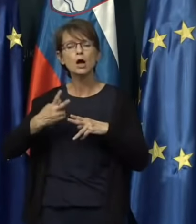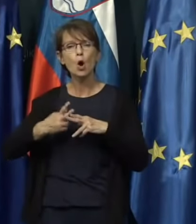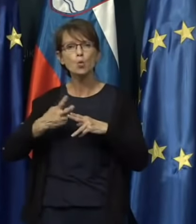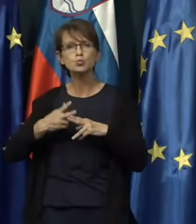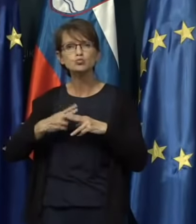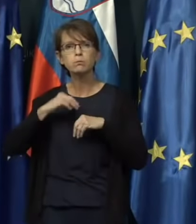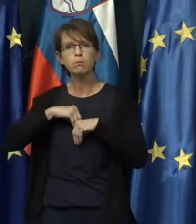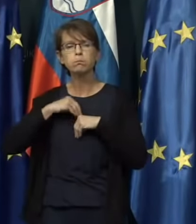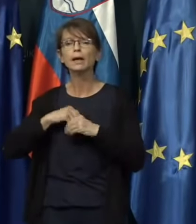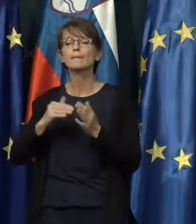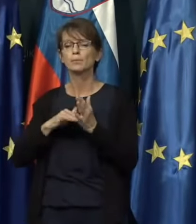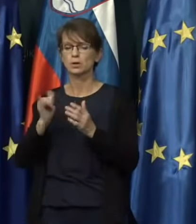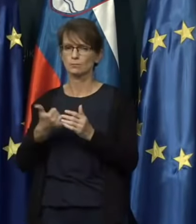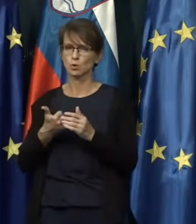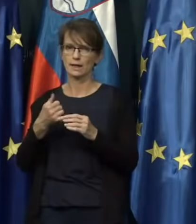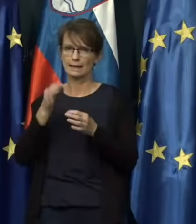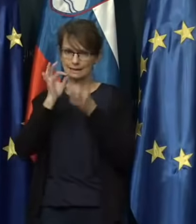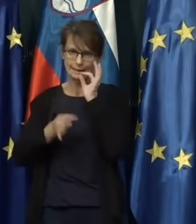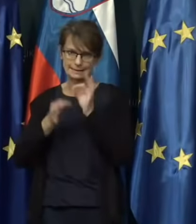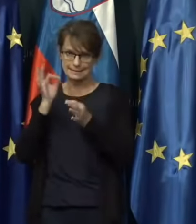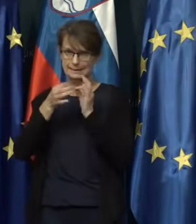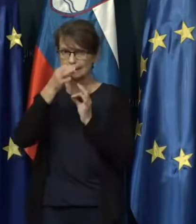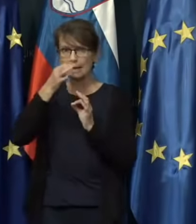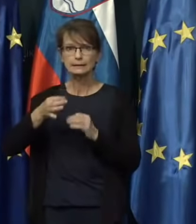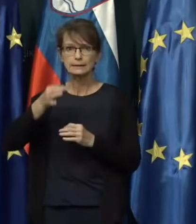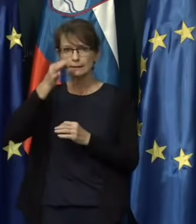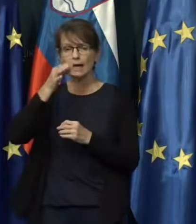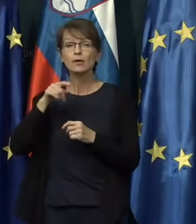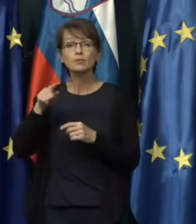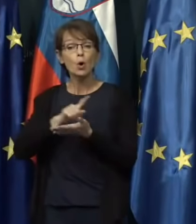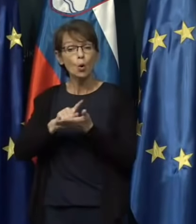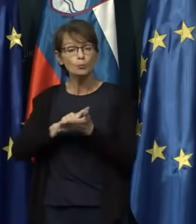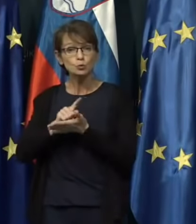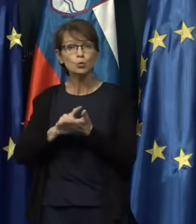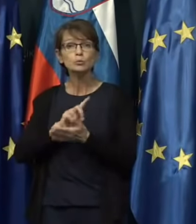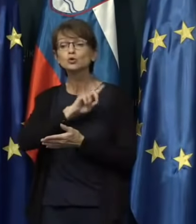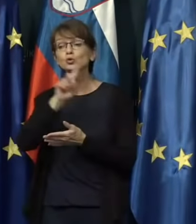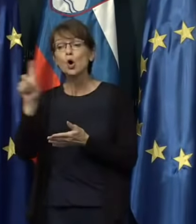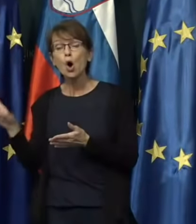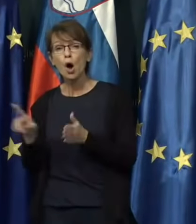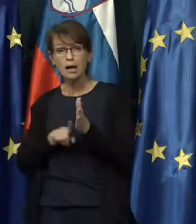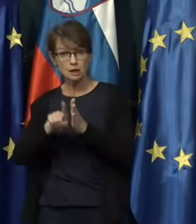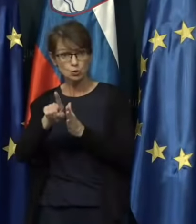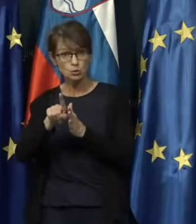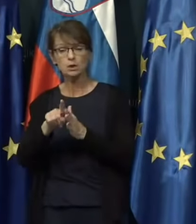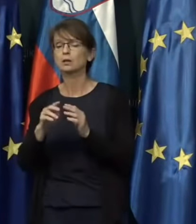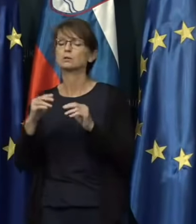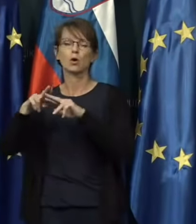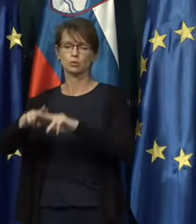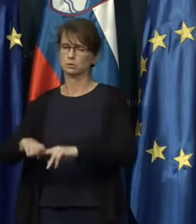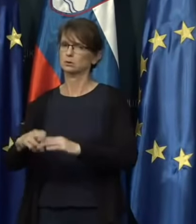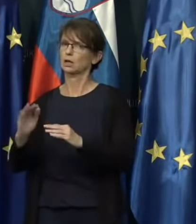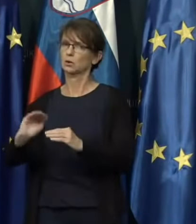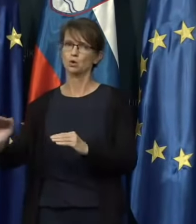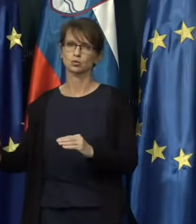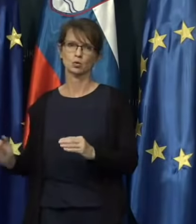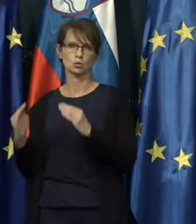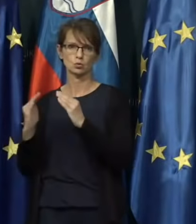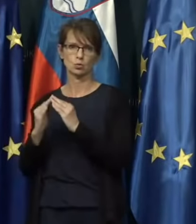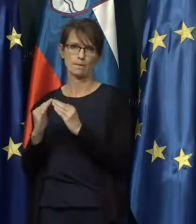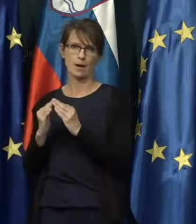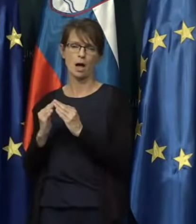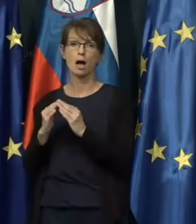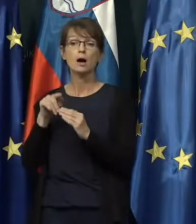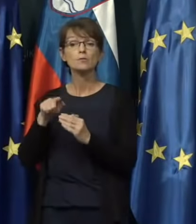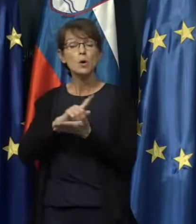potrebno testiranje in smiselno je, da je v tistem obdobju do rezultata otrok tudi doma. Poleg tega